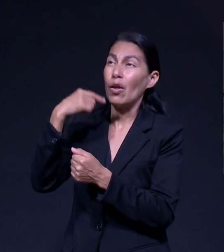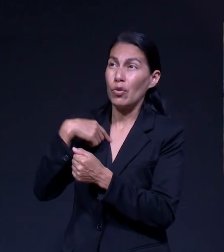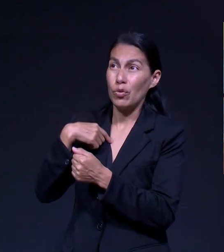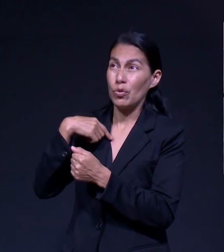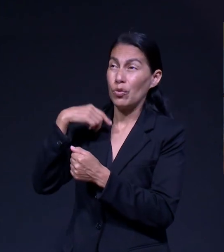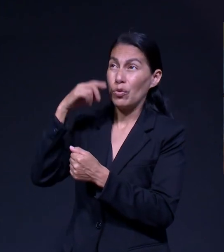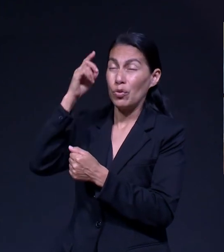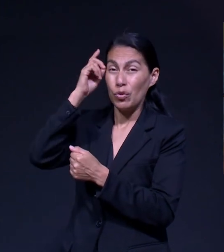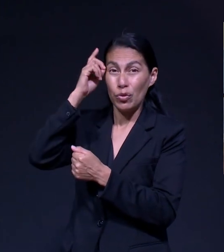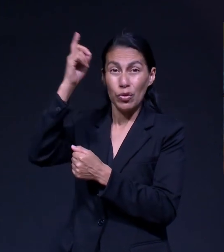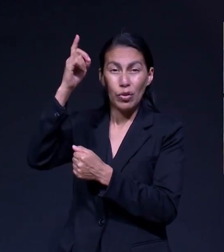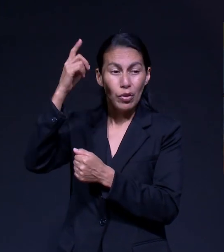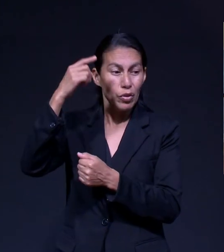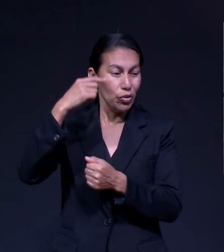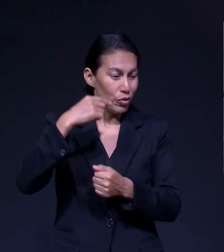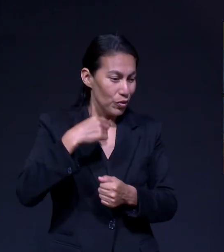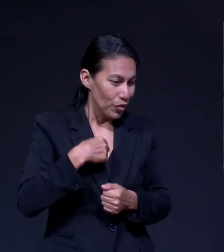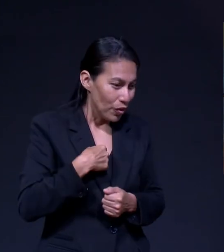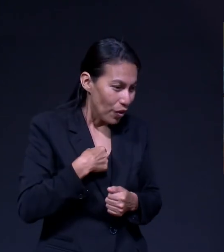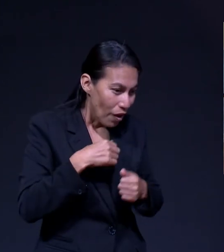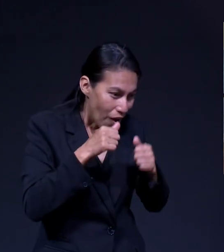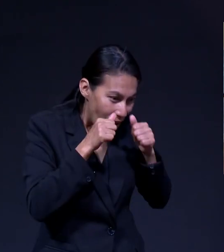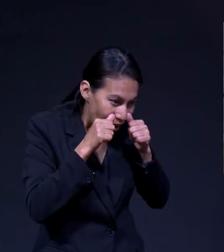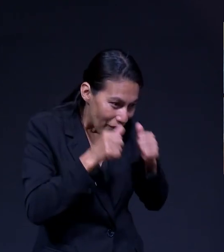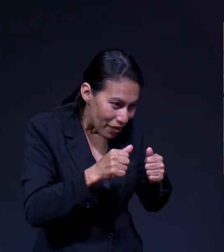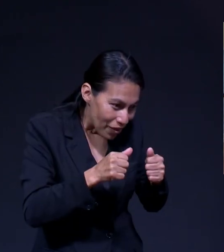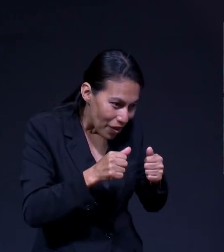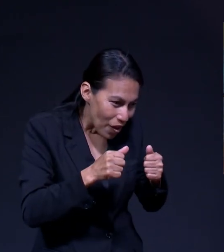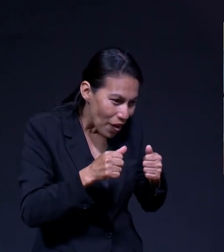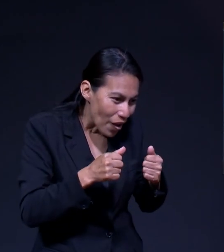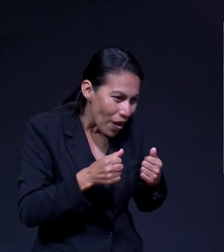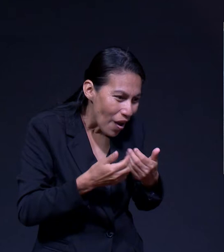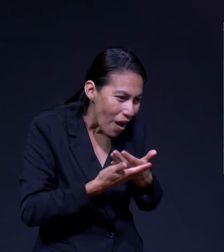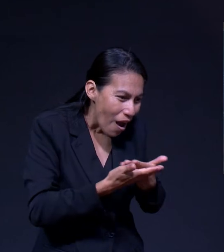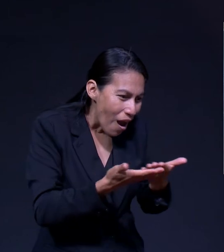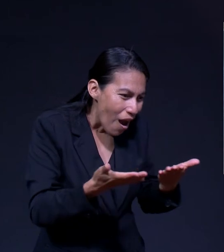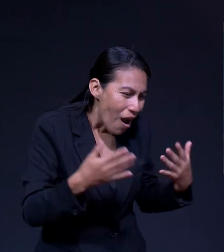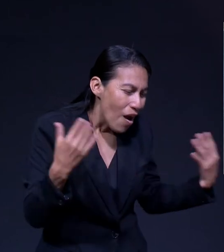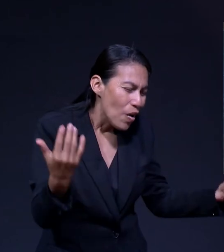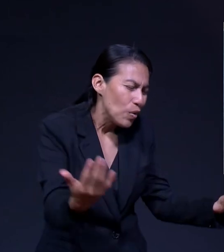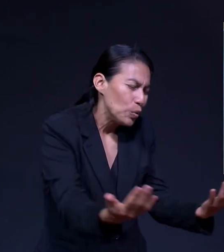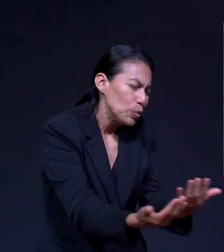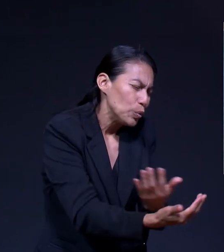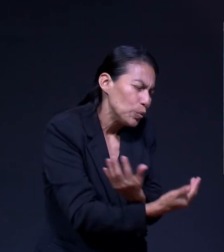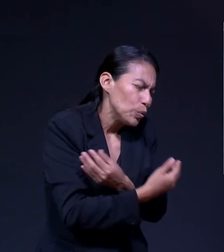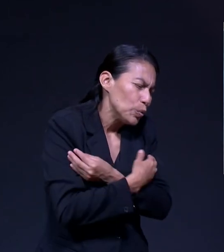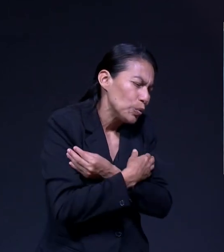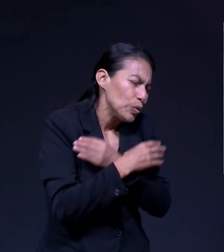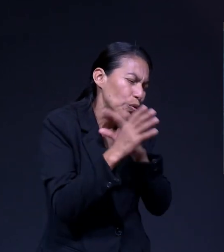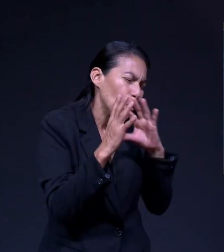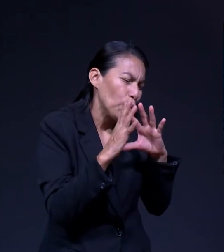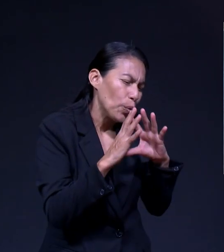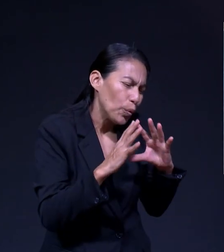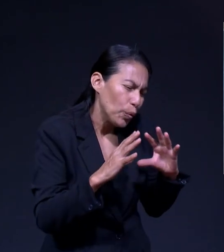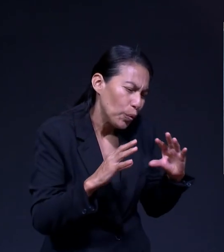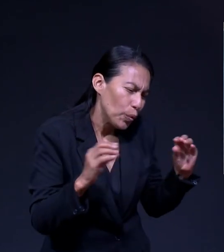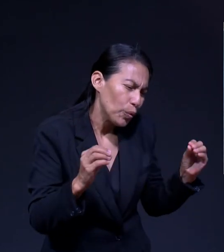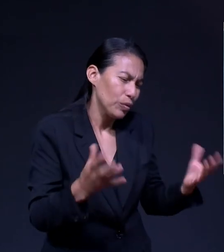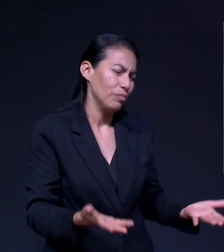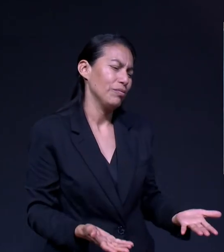A Sanar Porque Es Capaz De Hacerlo Porque Oramos Tampoco Mariela Porque ¿A qué Crees A ¿A qué Crees Que Se